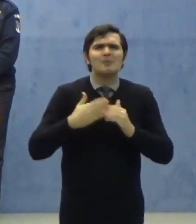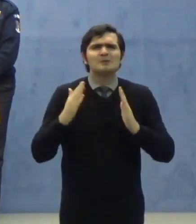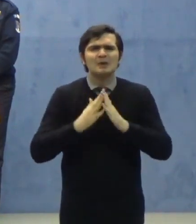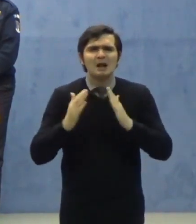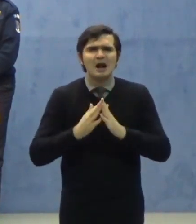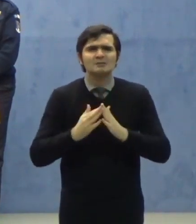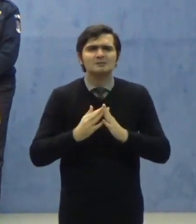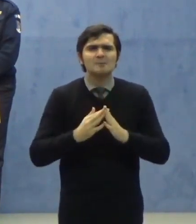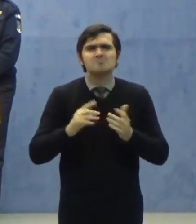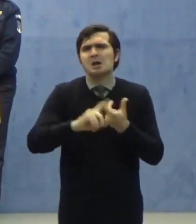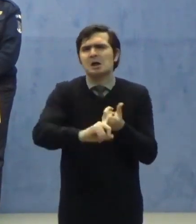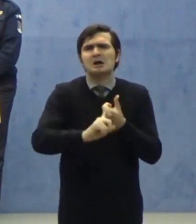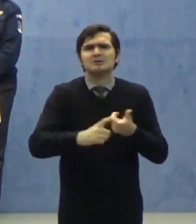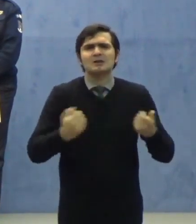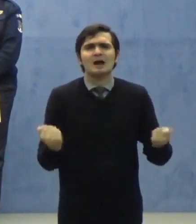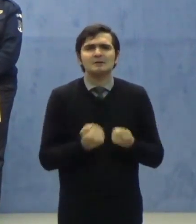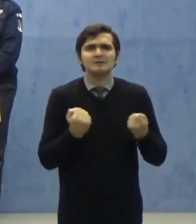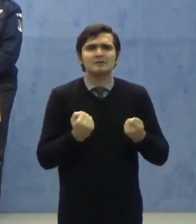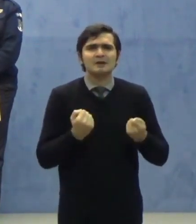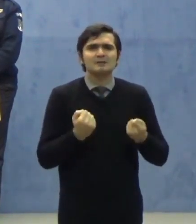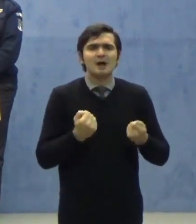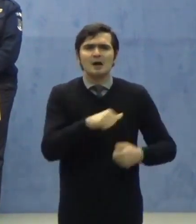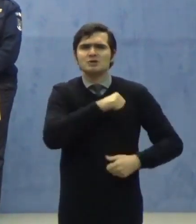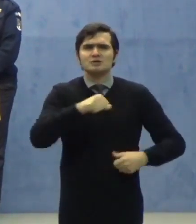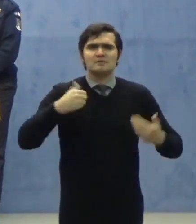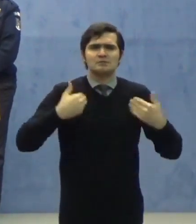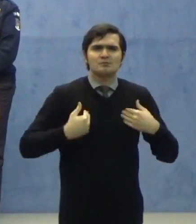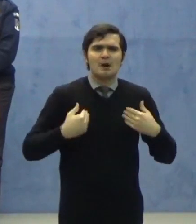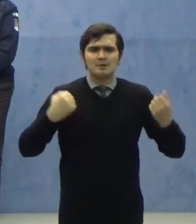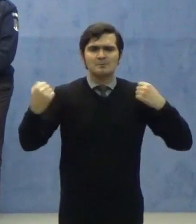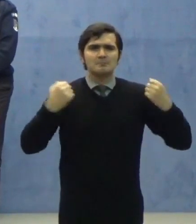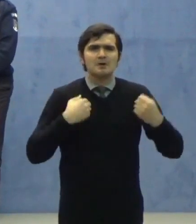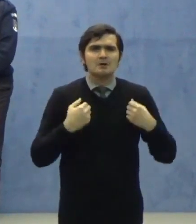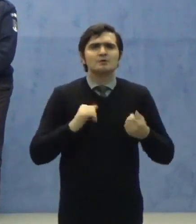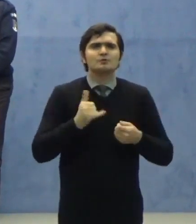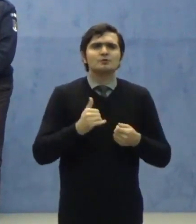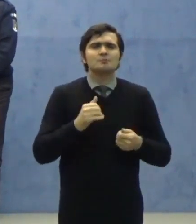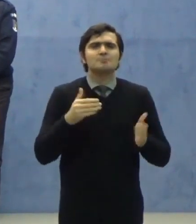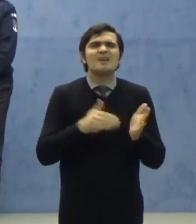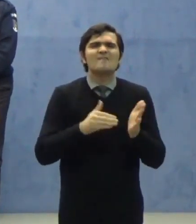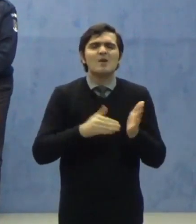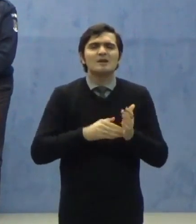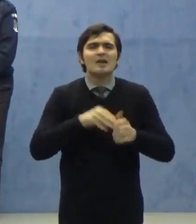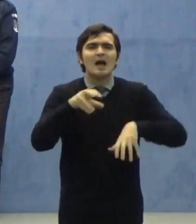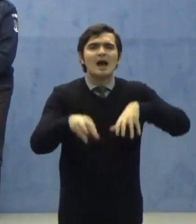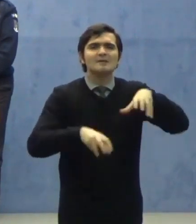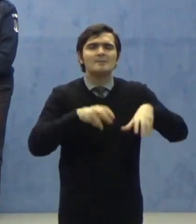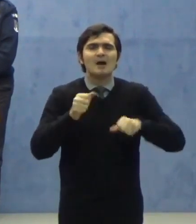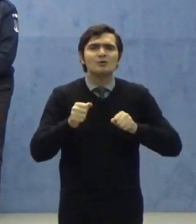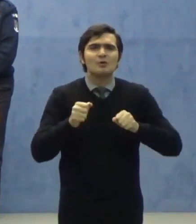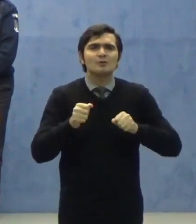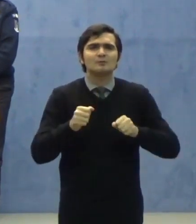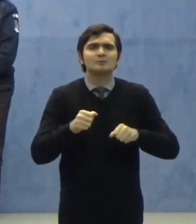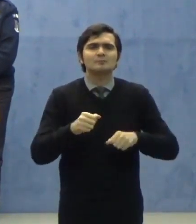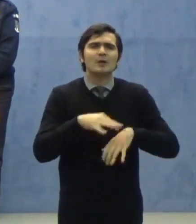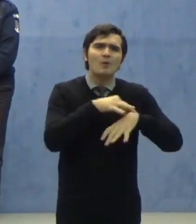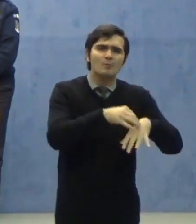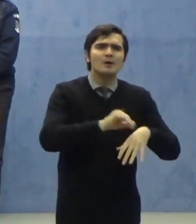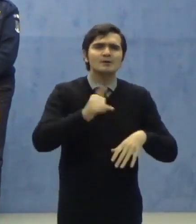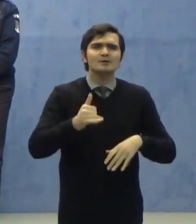gospodăriei, legate de activitatea fizică individuală a oamenilor și nevoile animalelor de companie și domestice.